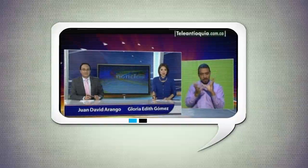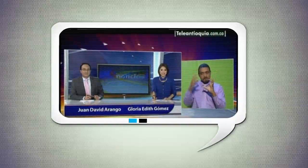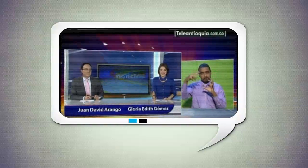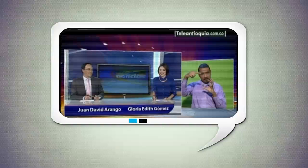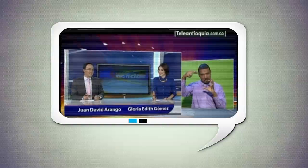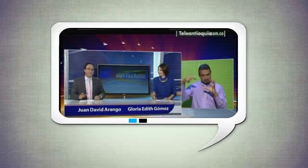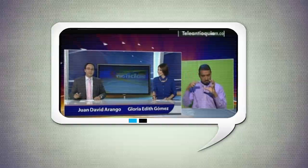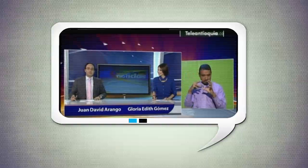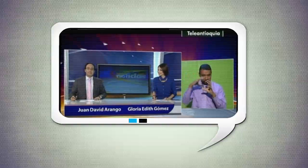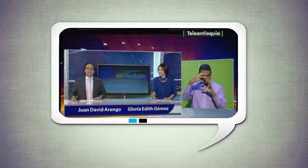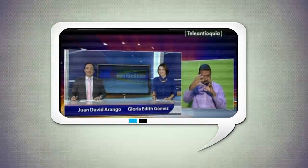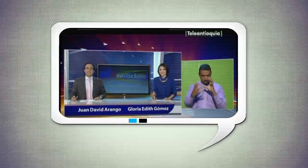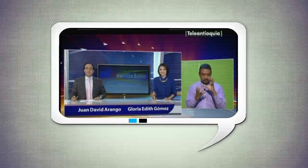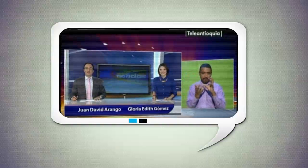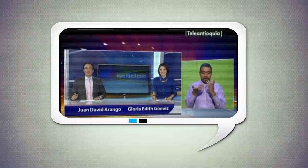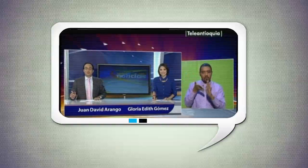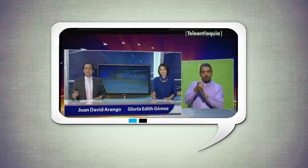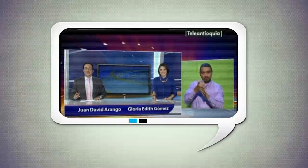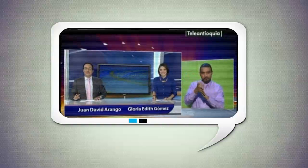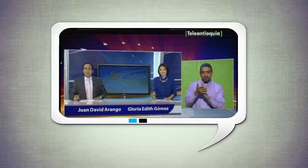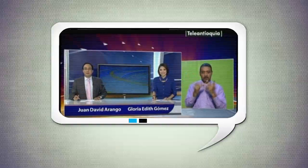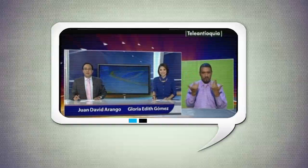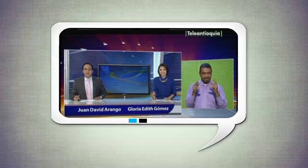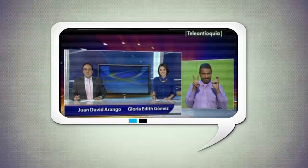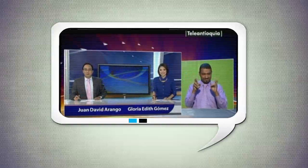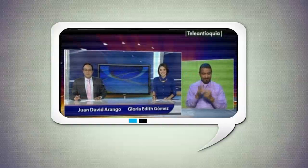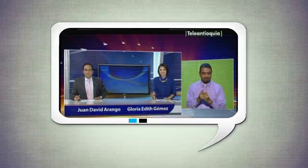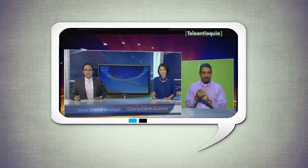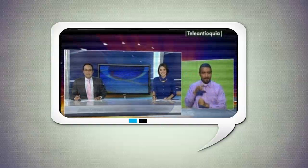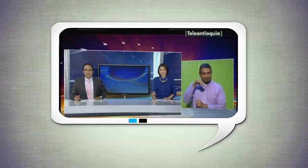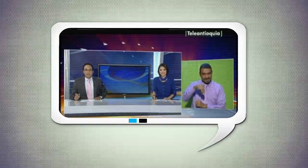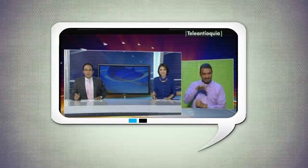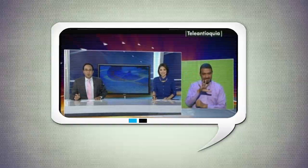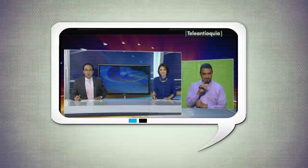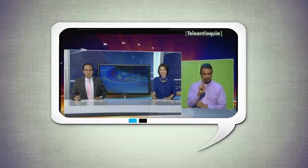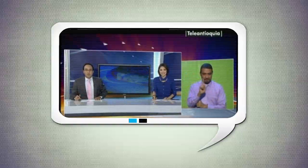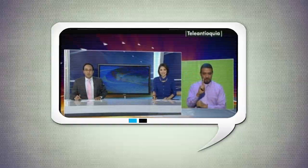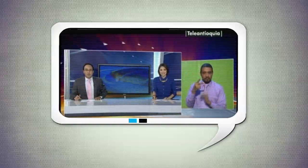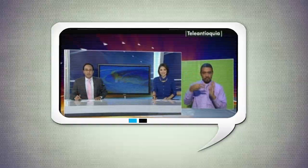nuestra señal. Bienvenidos a esta emisión de hoy martes 5 de febrero de 2013. Estos son nuestros titulares.